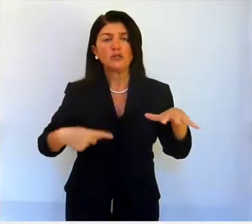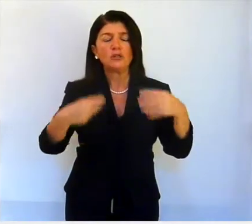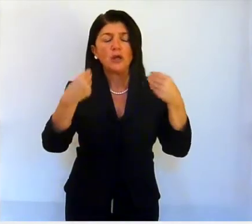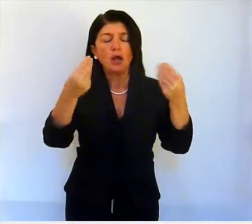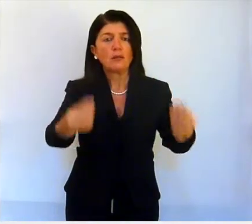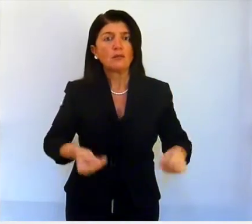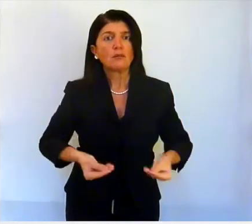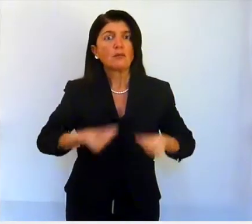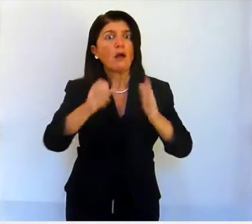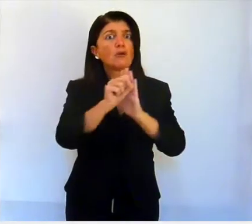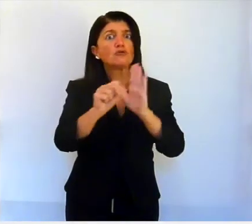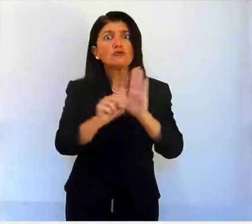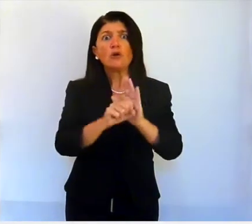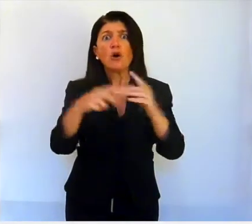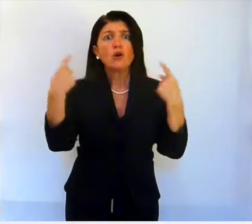culturale.